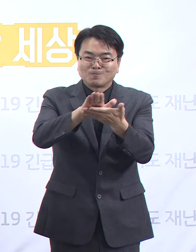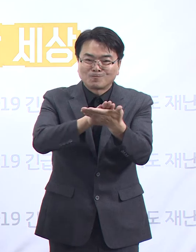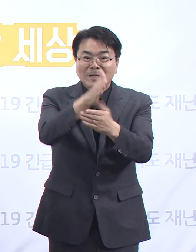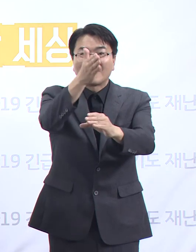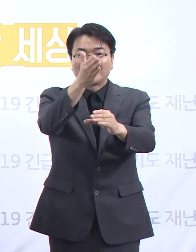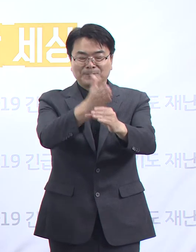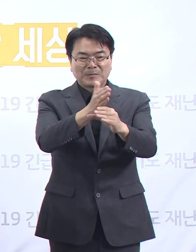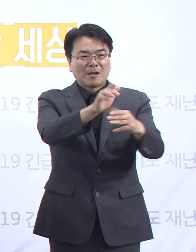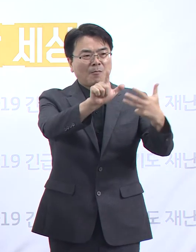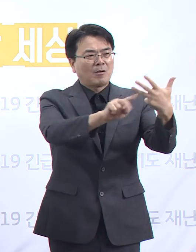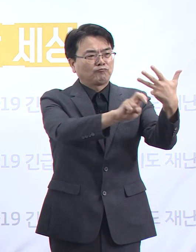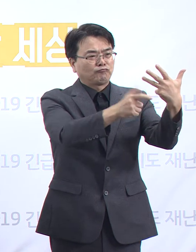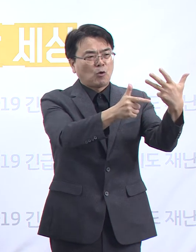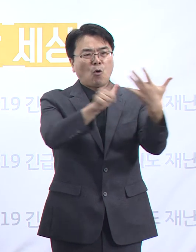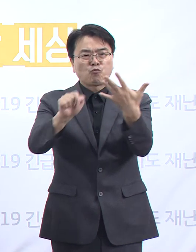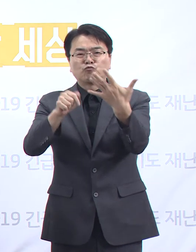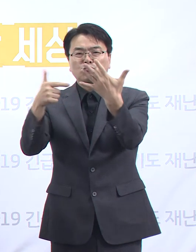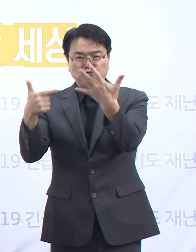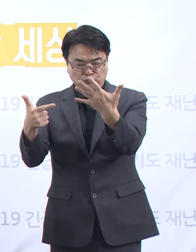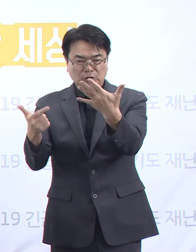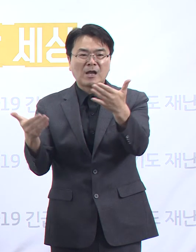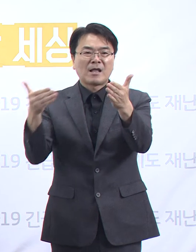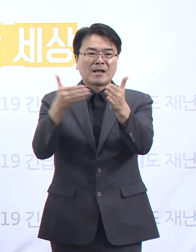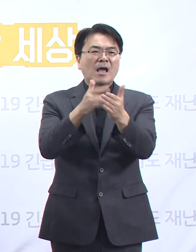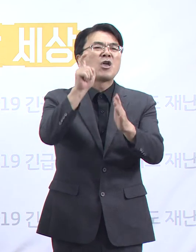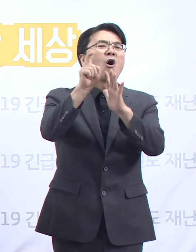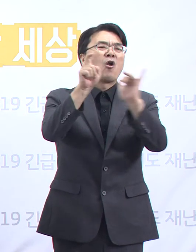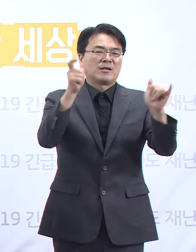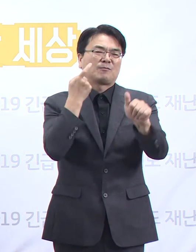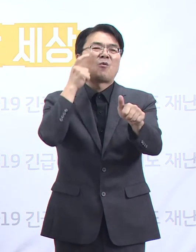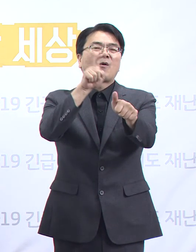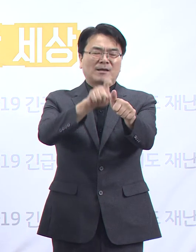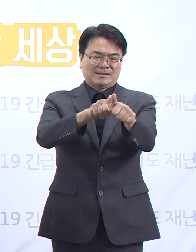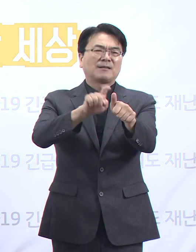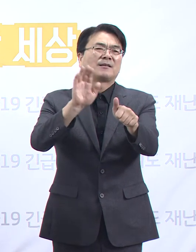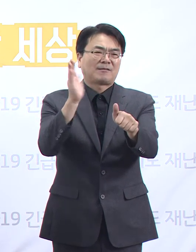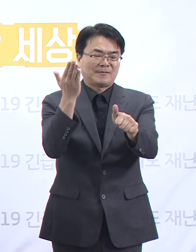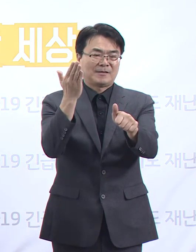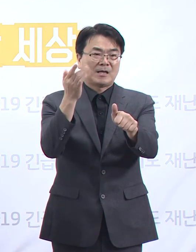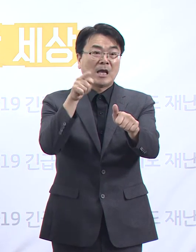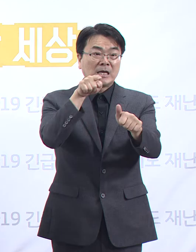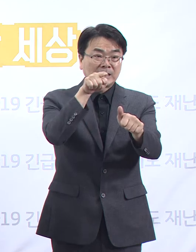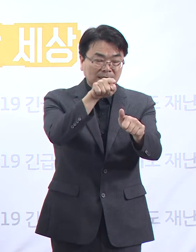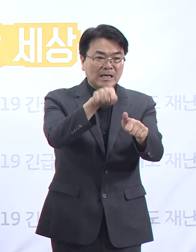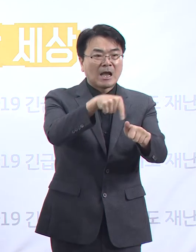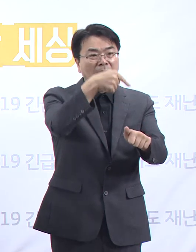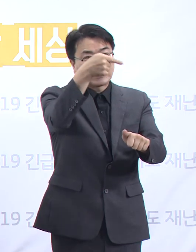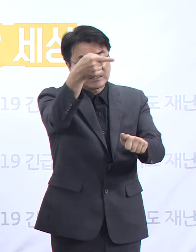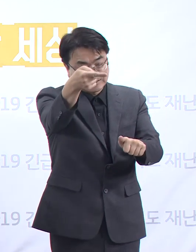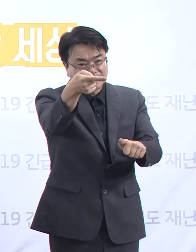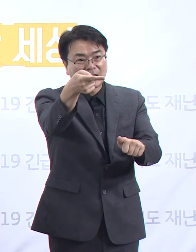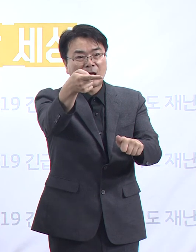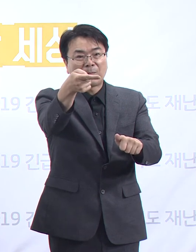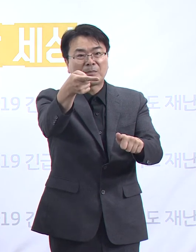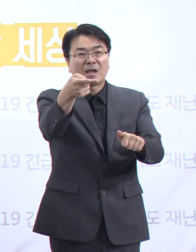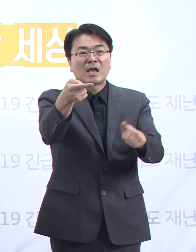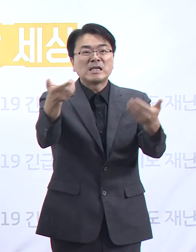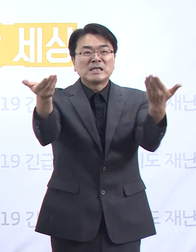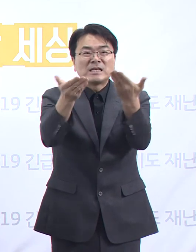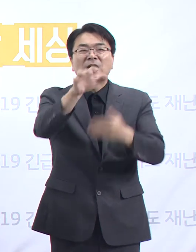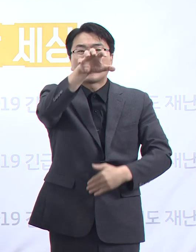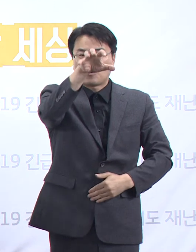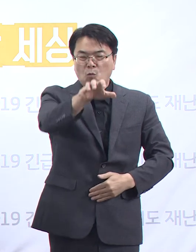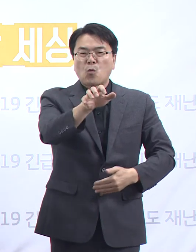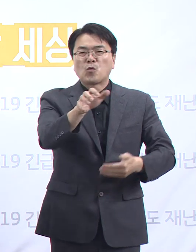26일부터 9월 6일까지 총 10명이 확진되었습니다. 이어 가족 모임 확진자 중 1명이 근무하던 부천